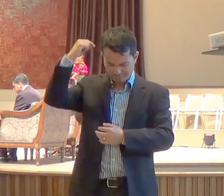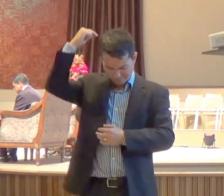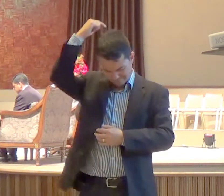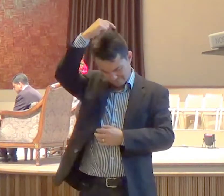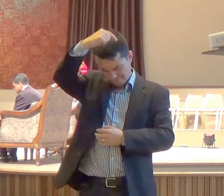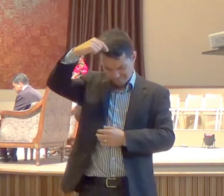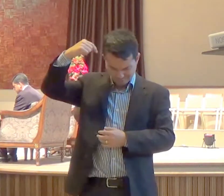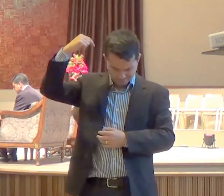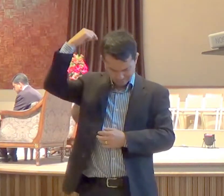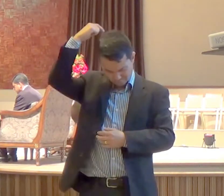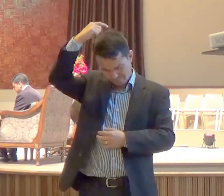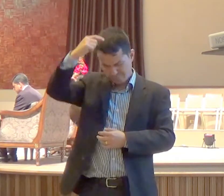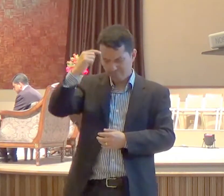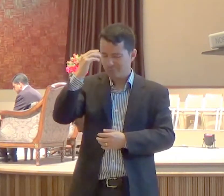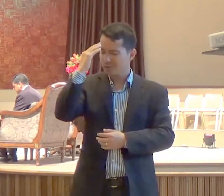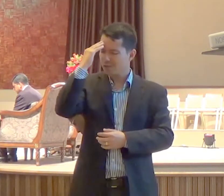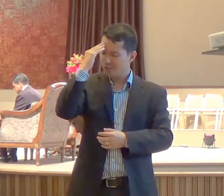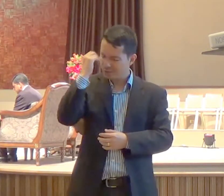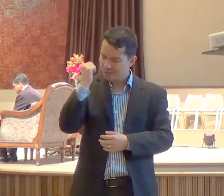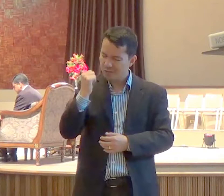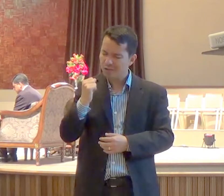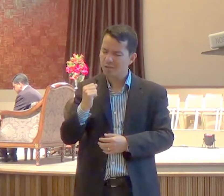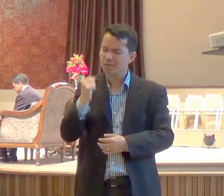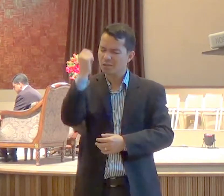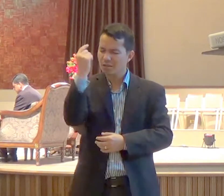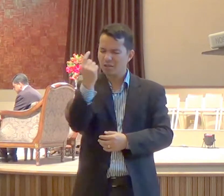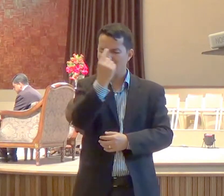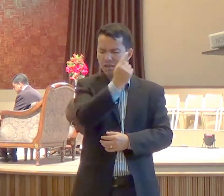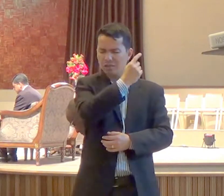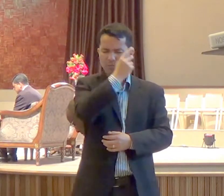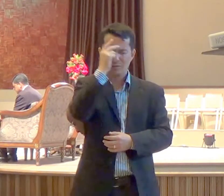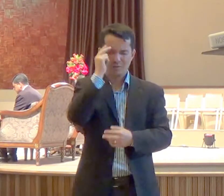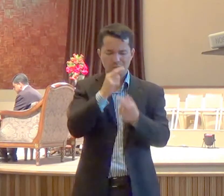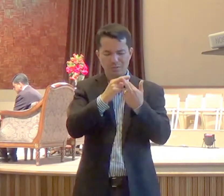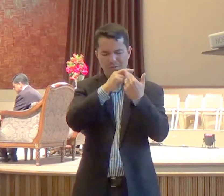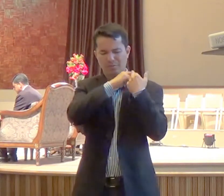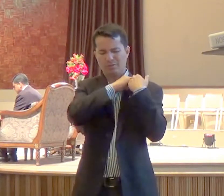eu sei Senhor, que a responsabilidade é individual, Pai, mas nós oramos por todos,